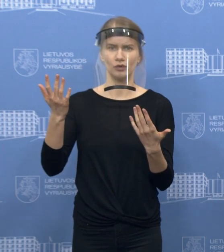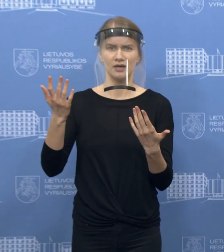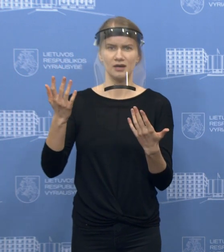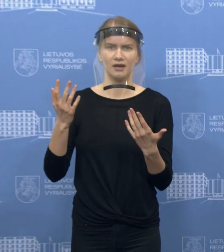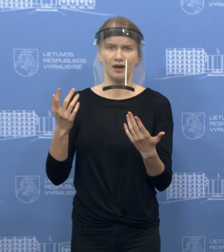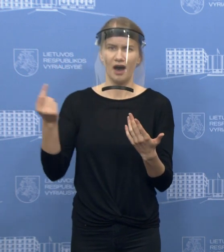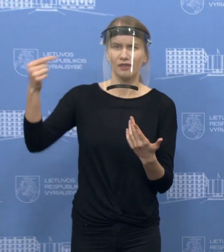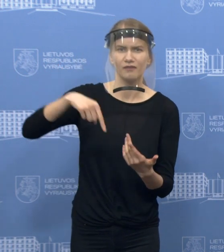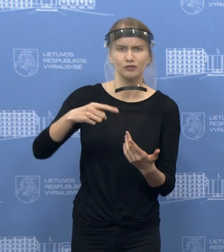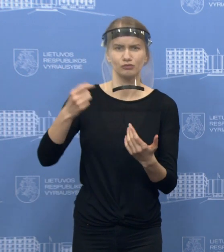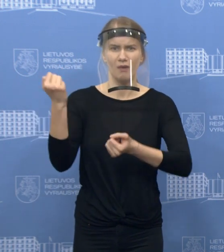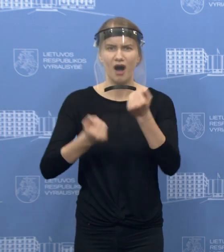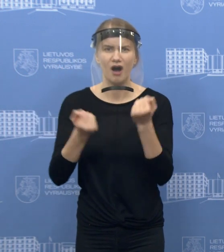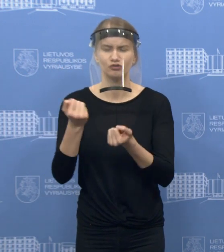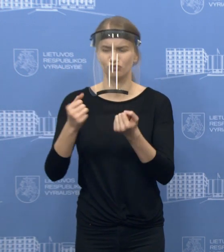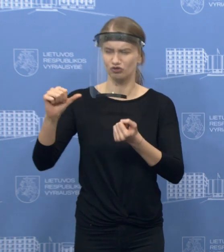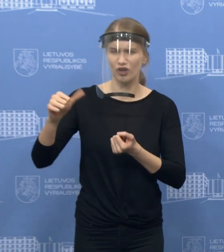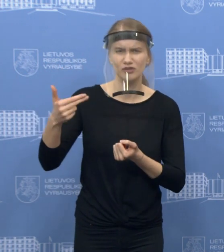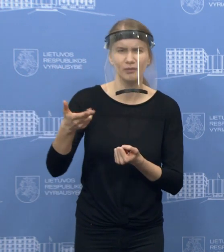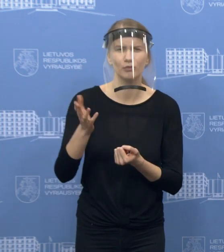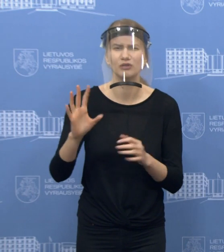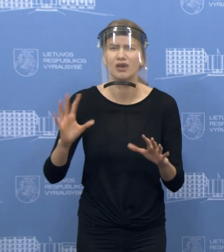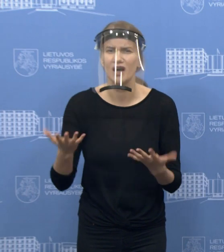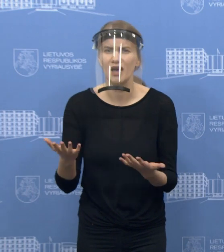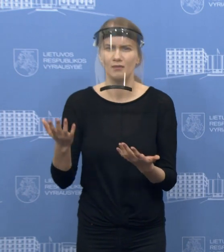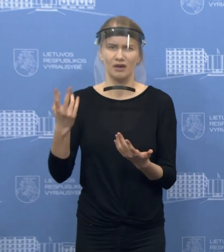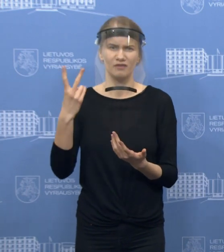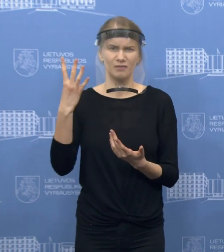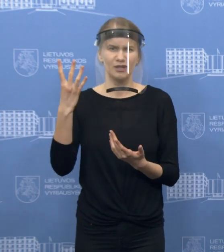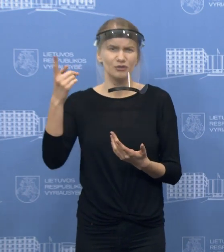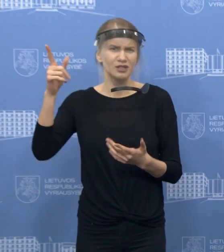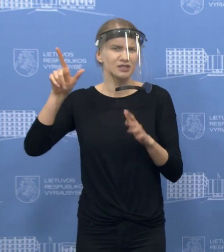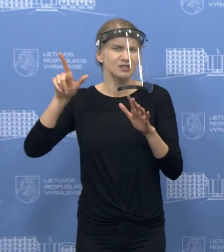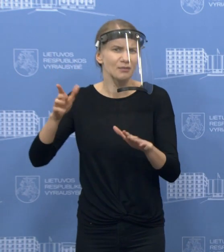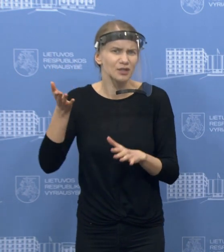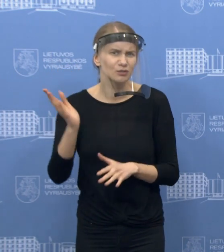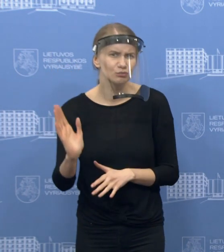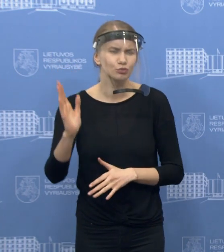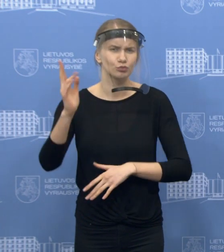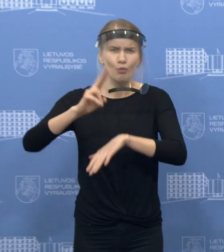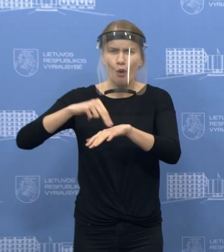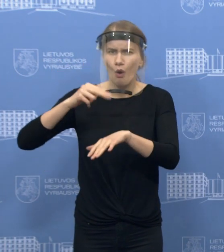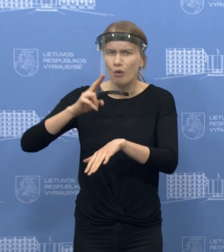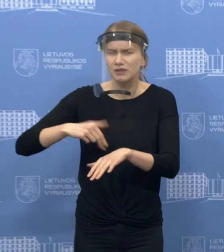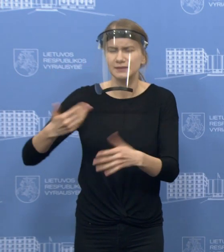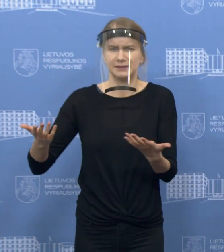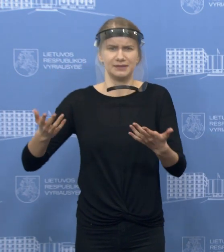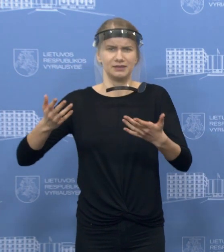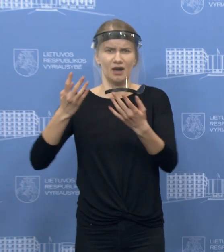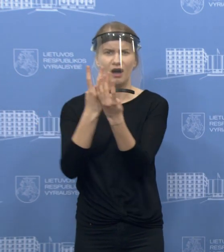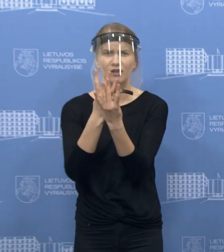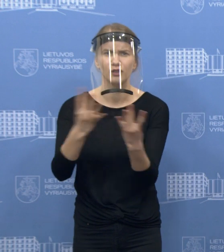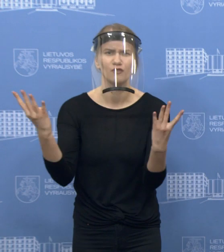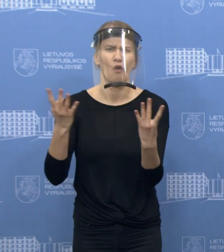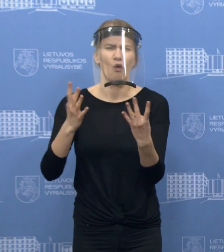saugojimas, blokavimas, ar tai bus polizijos pareigūnai 24 valandas stuvės, ar bus sustatojami kažkokie užtvarai,